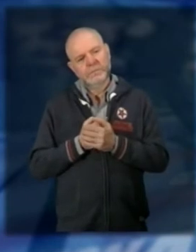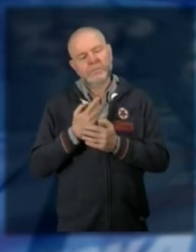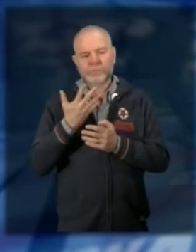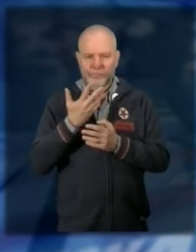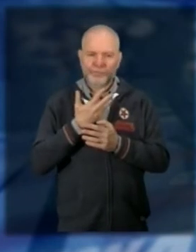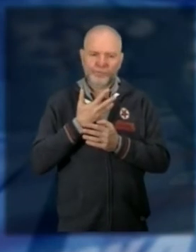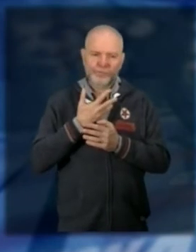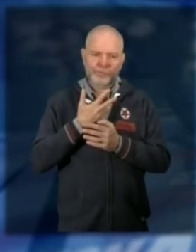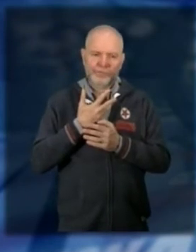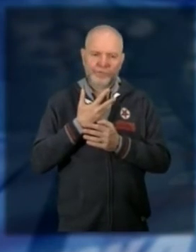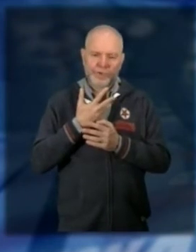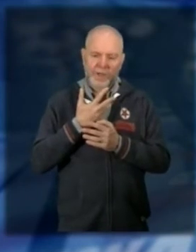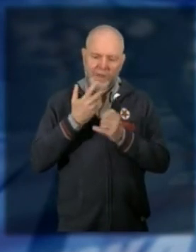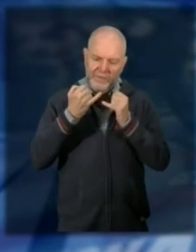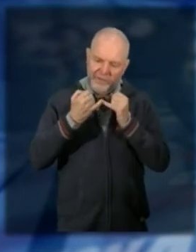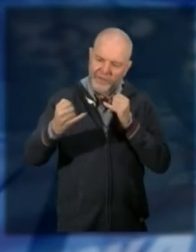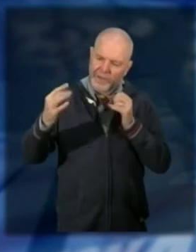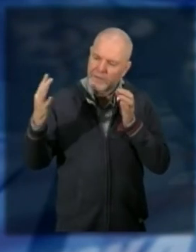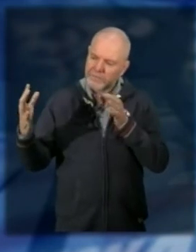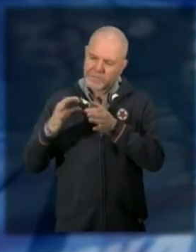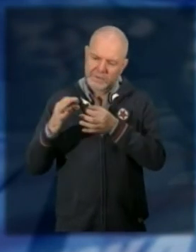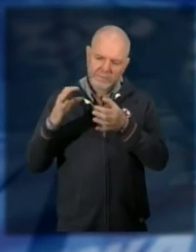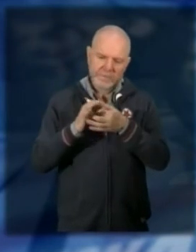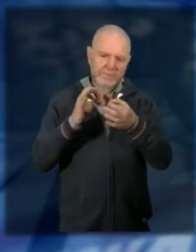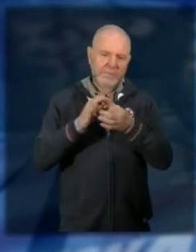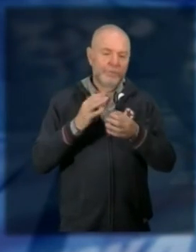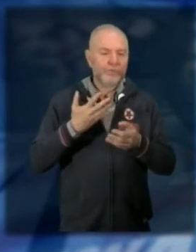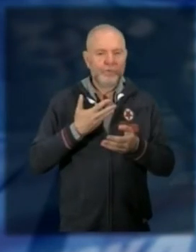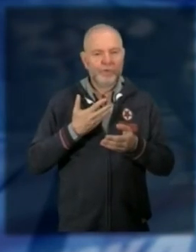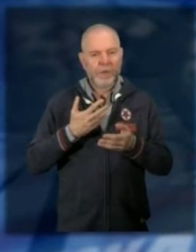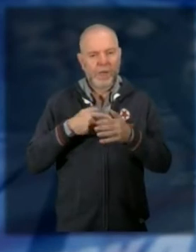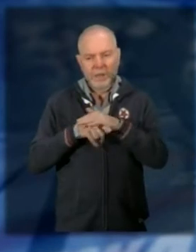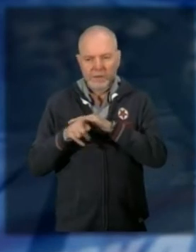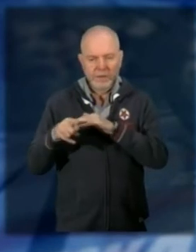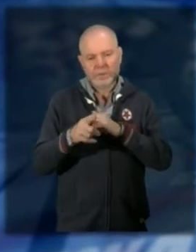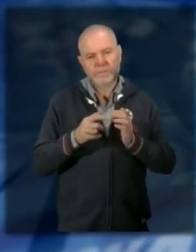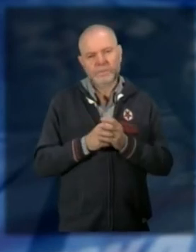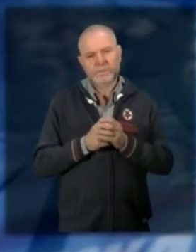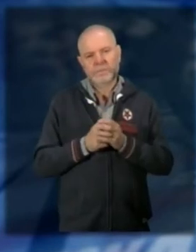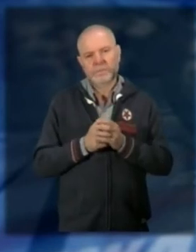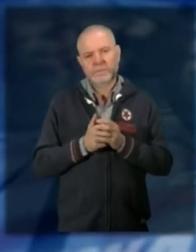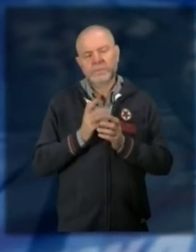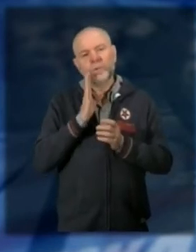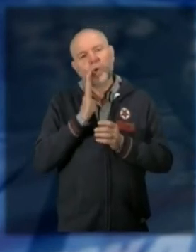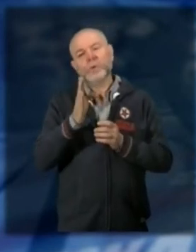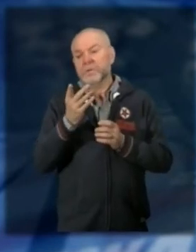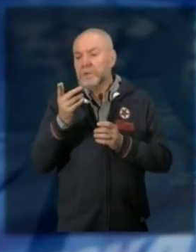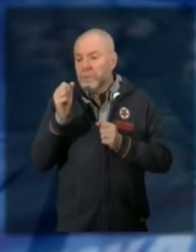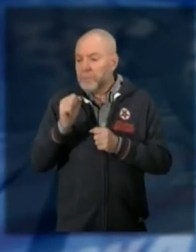nesso un filo conduttore che lega tutte queste storie è impressionante ma è così un consiglio a tutto il mondo femminile?